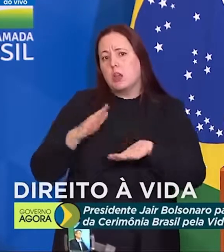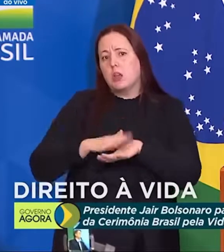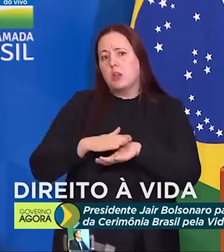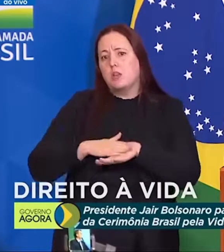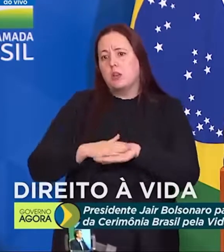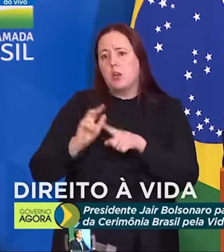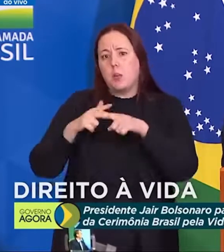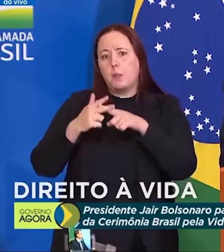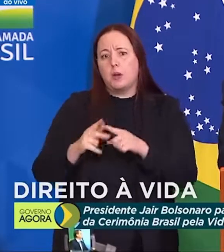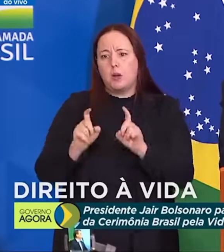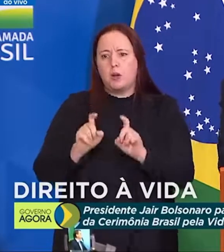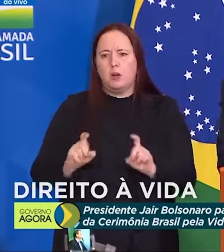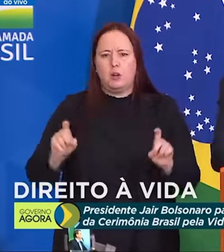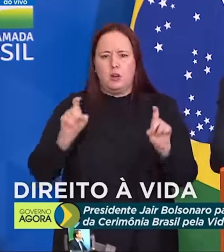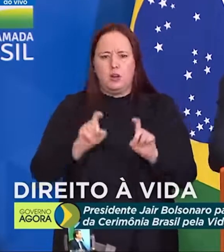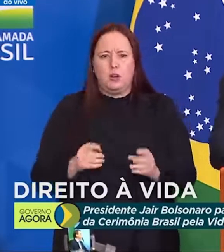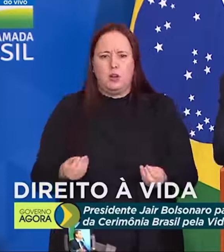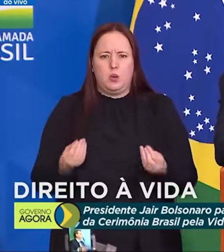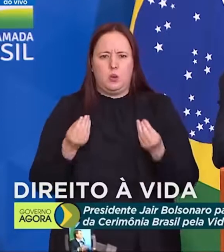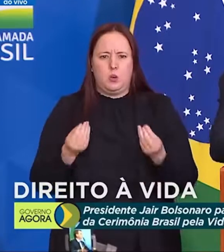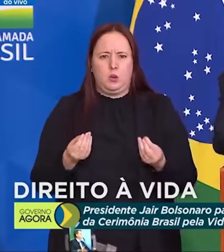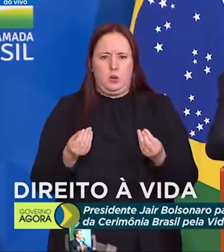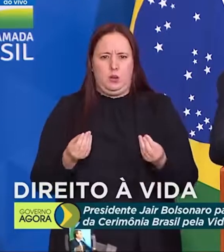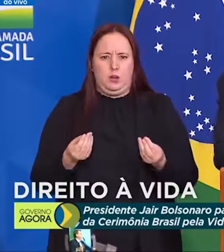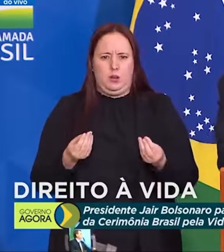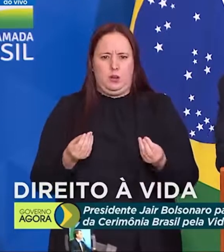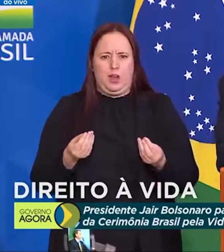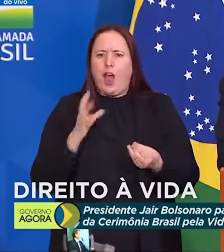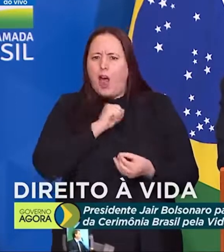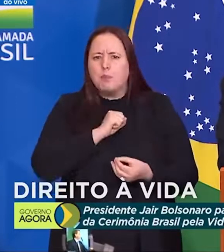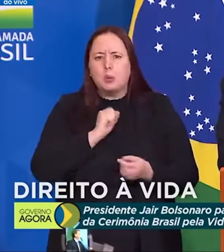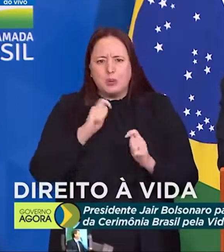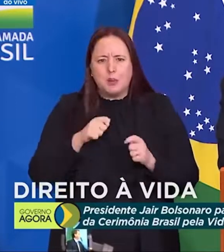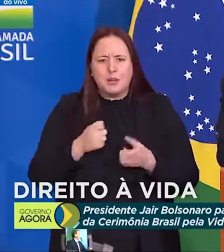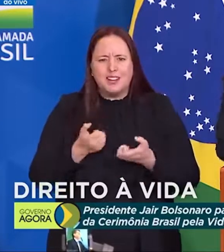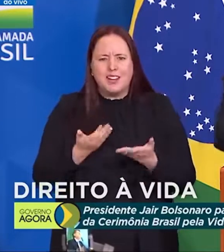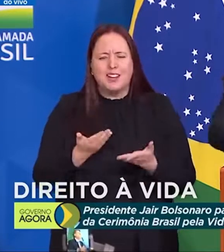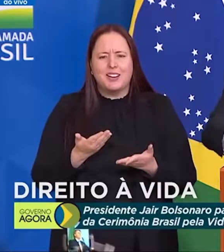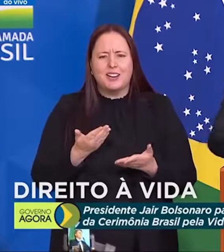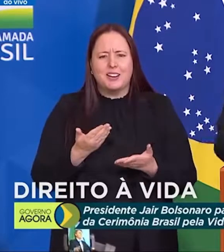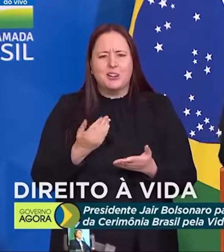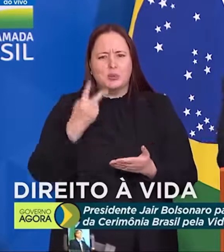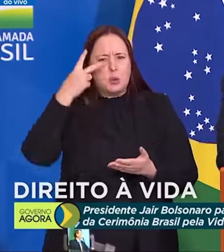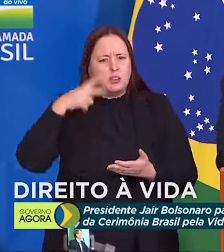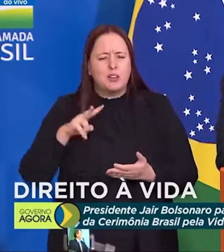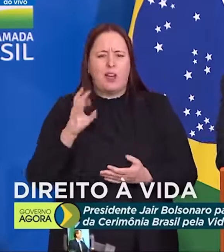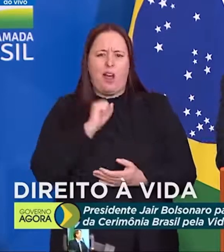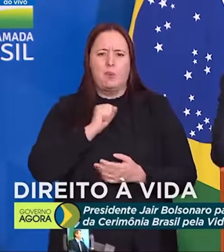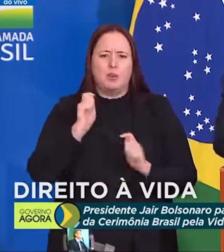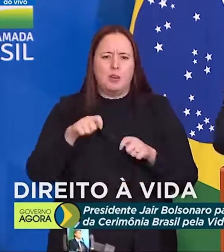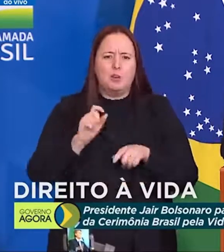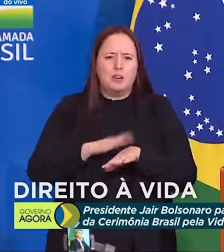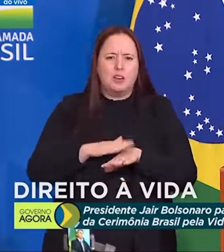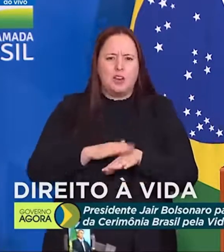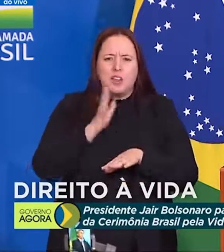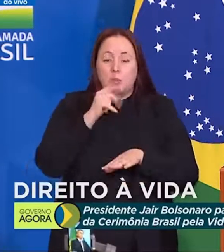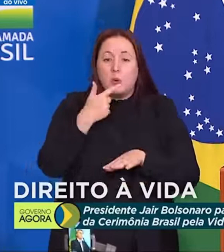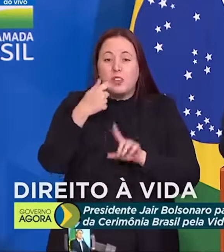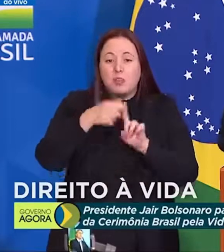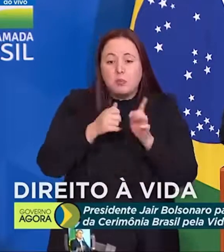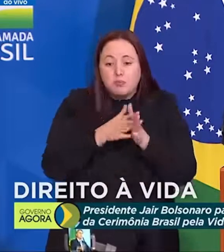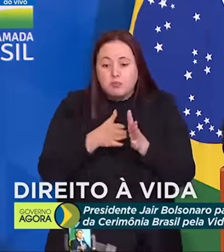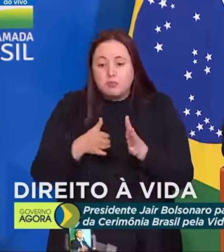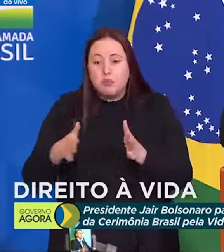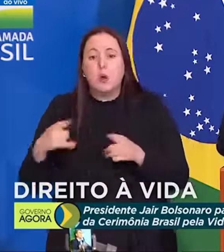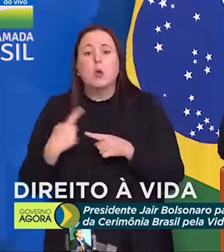manutenção dos computadores. Os logs são entregues no mesmo dia, no dia seguinte. É como um backup por que sete meses?